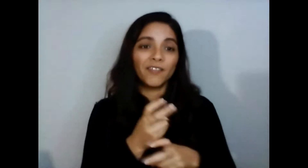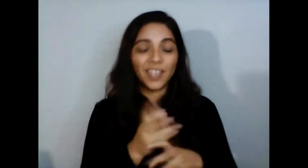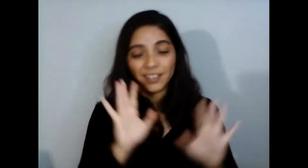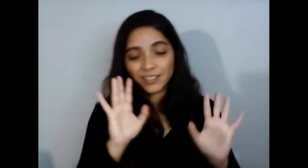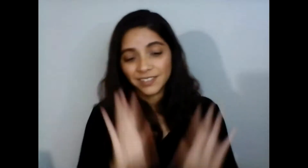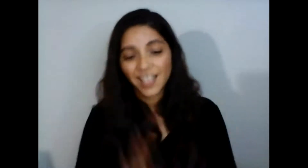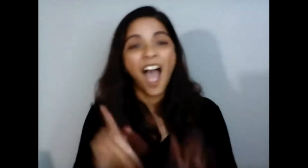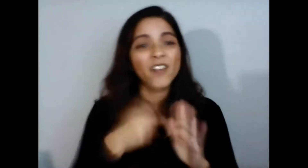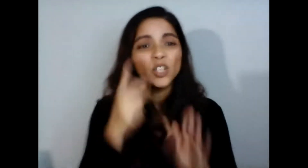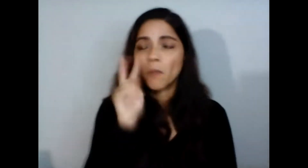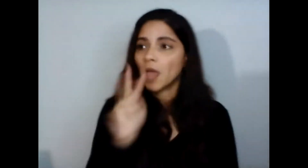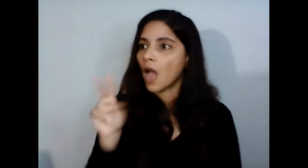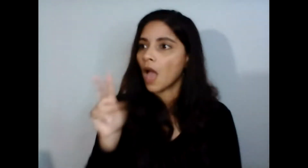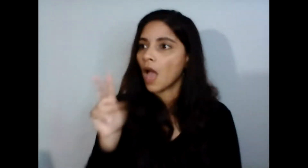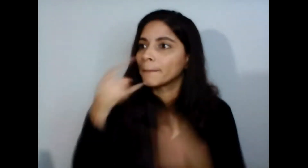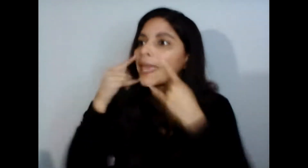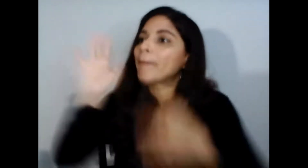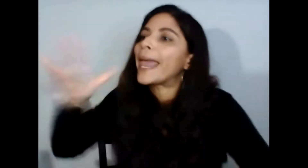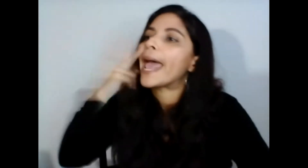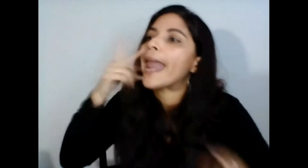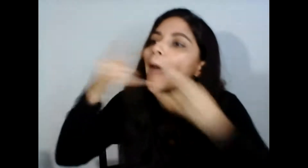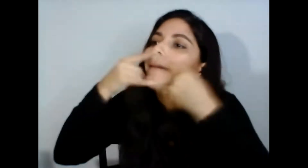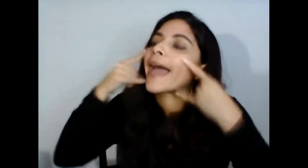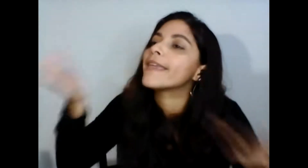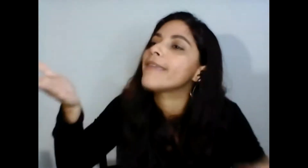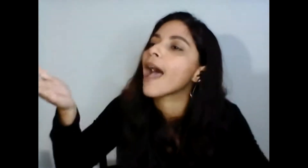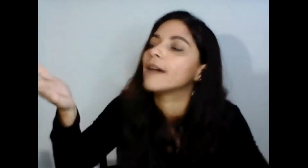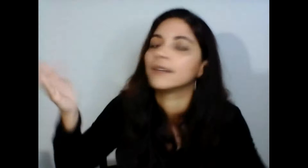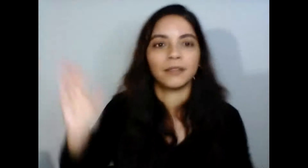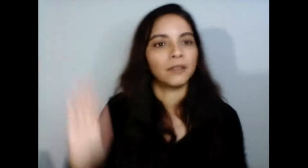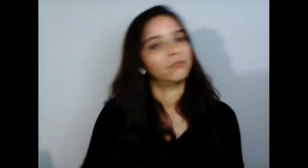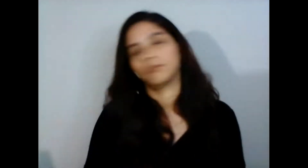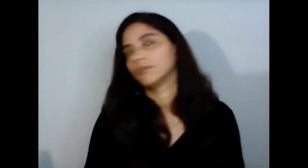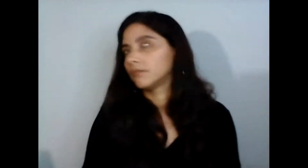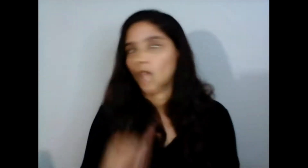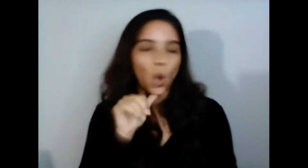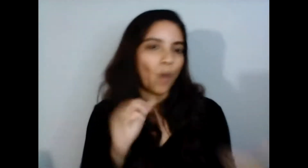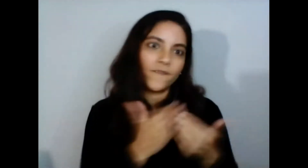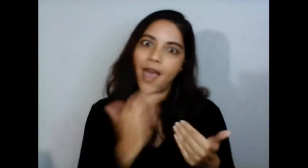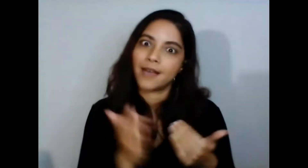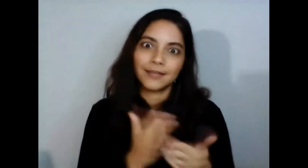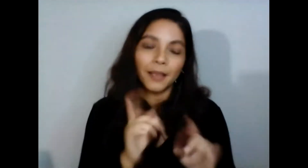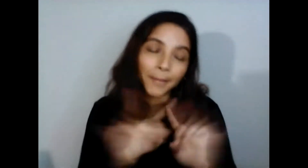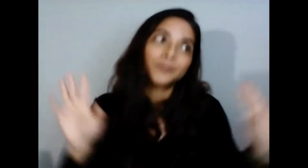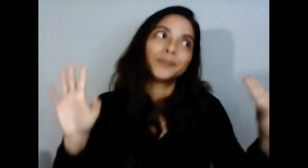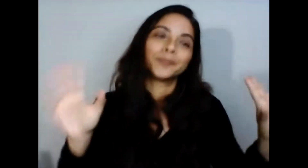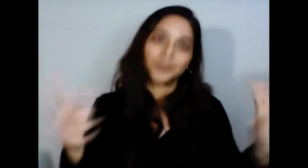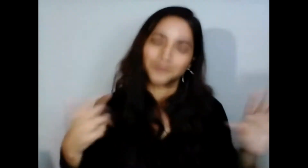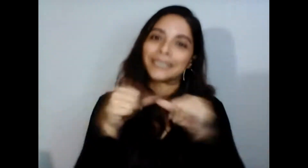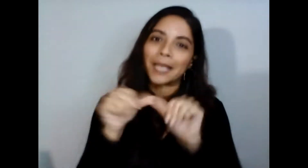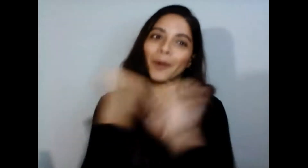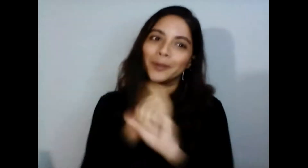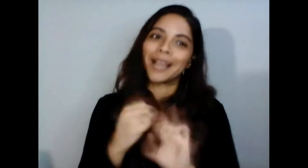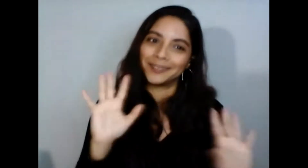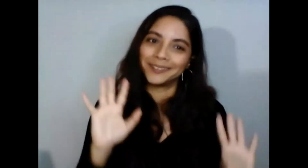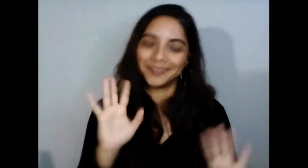mascarilla y miren la mascarilla o sea no es fácil pero vamos a ver qué se hace sí gracias